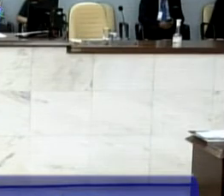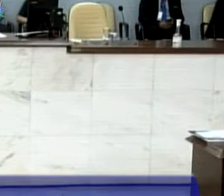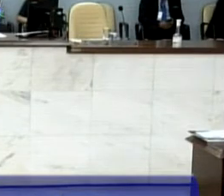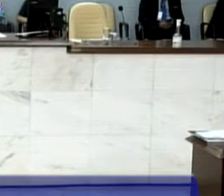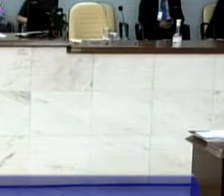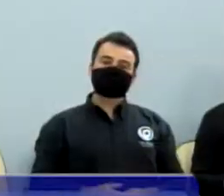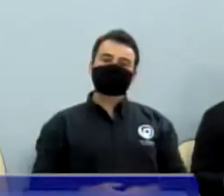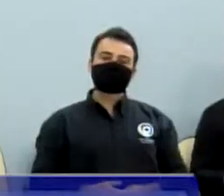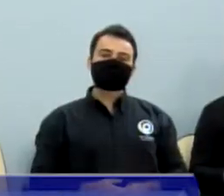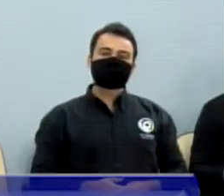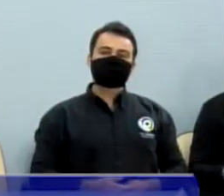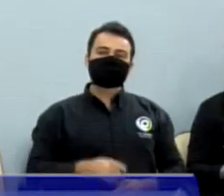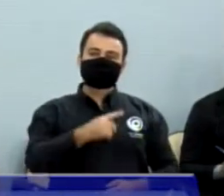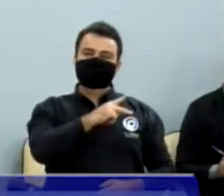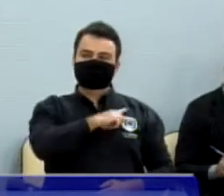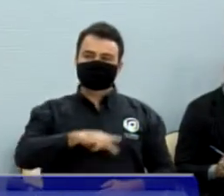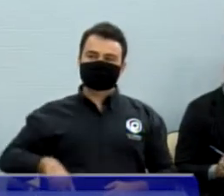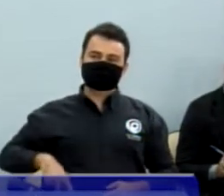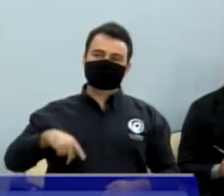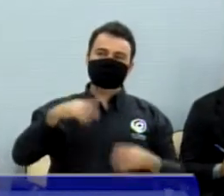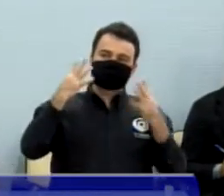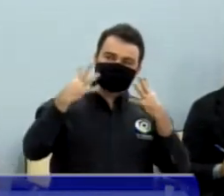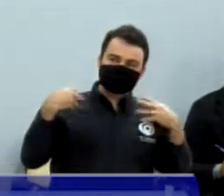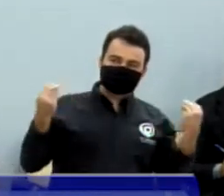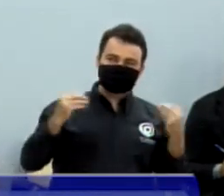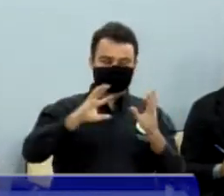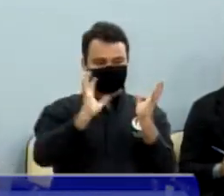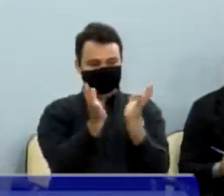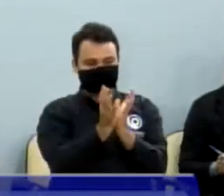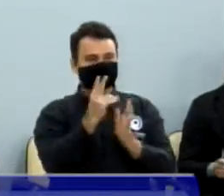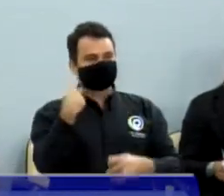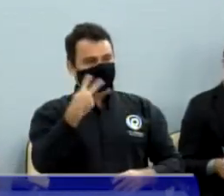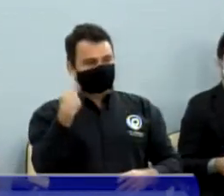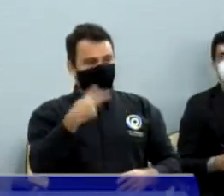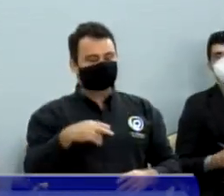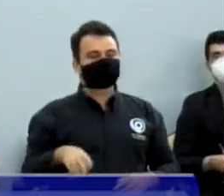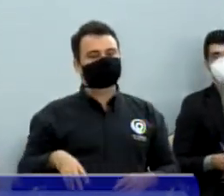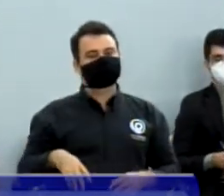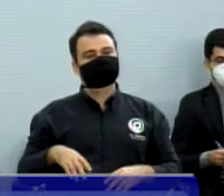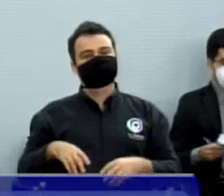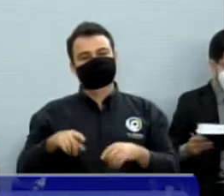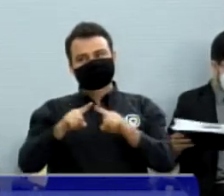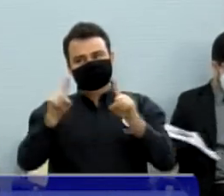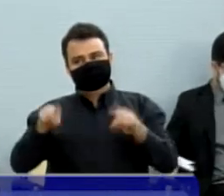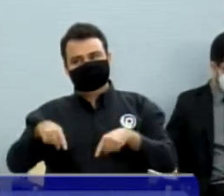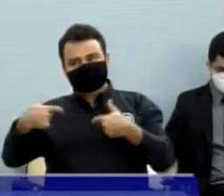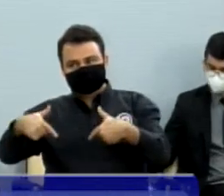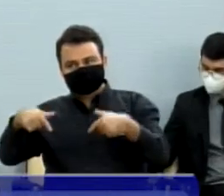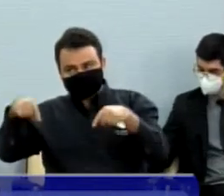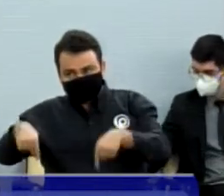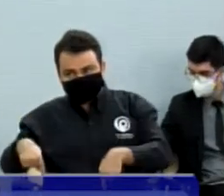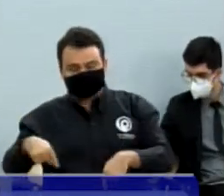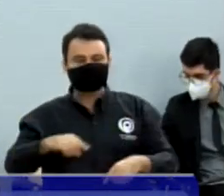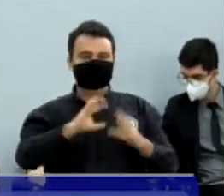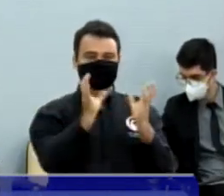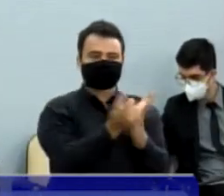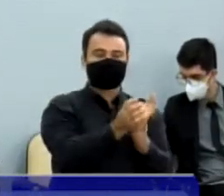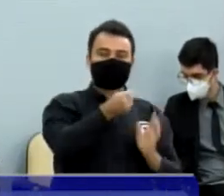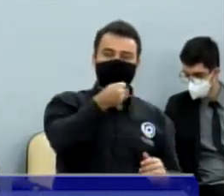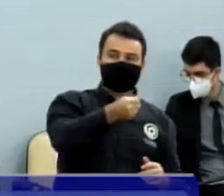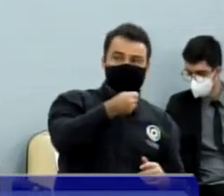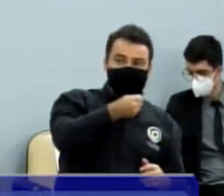Senhora Presidente, demais vereadores, funcionários desta casa, profissionais da imprensa,